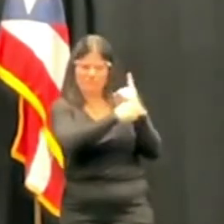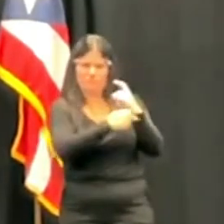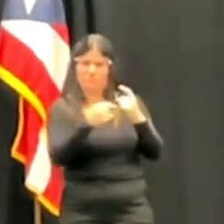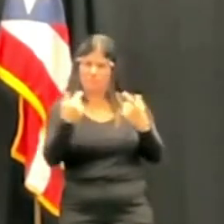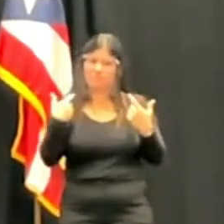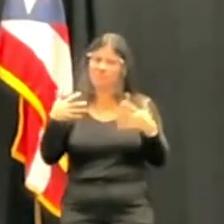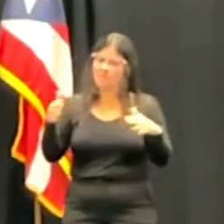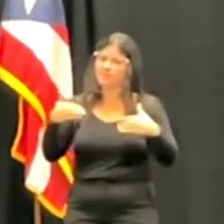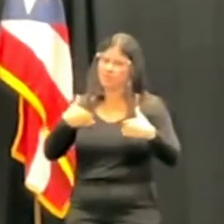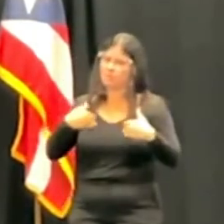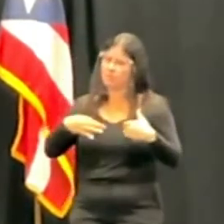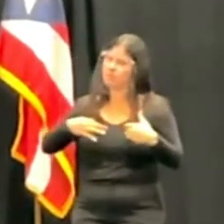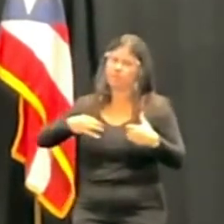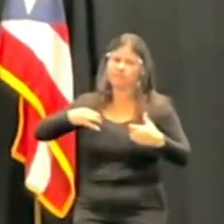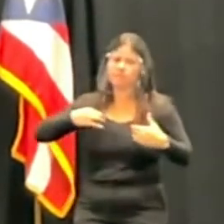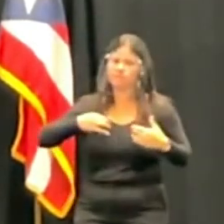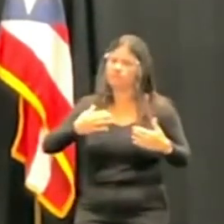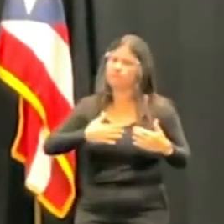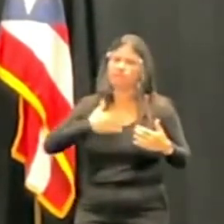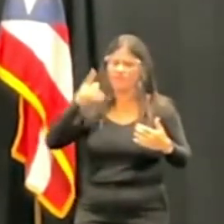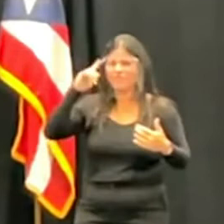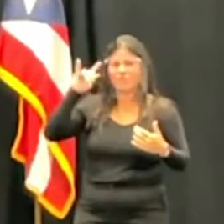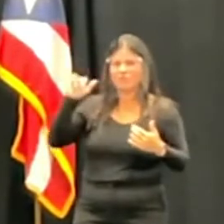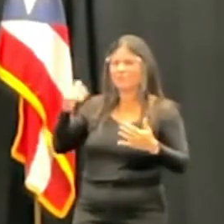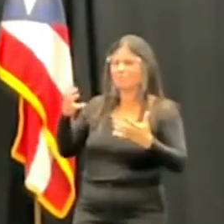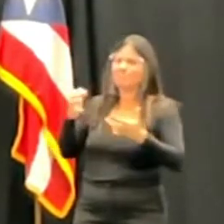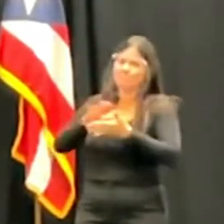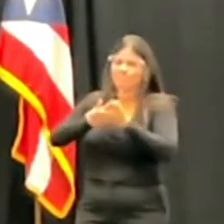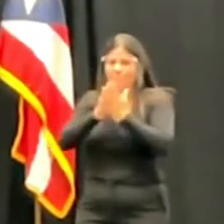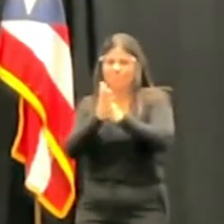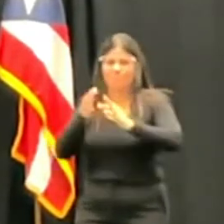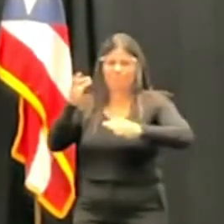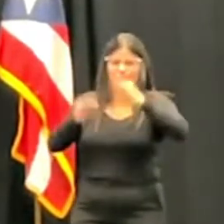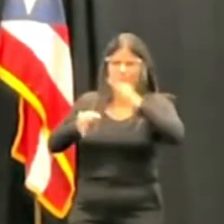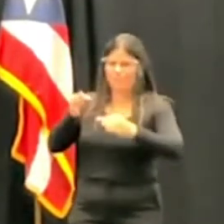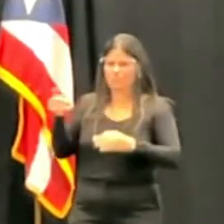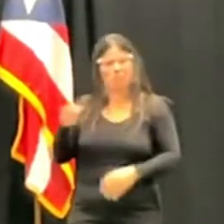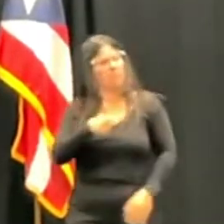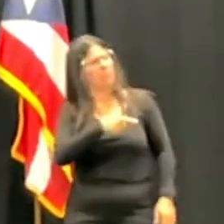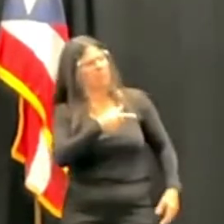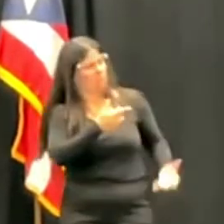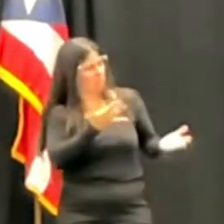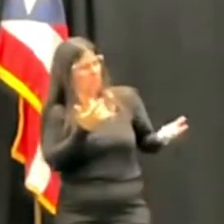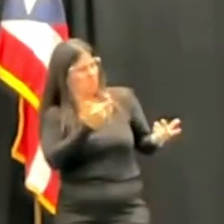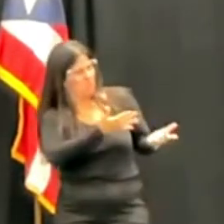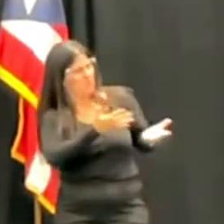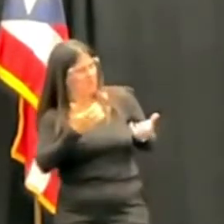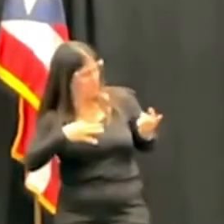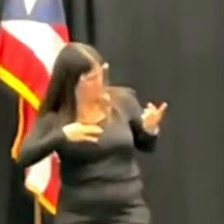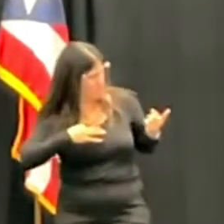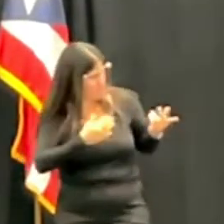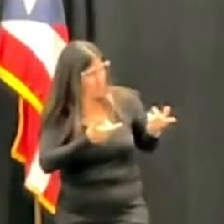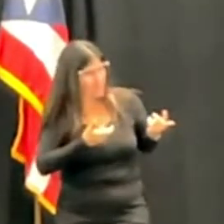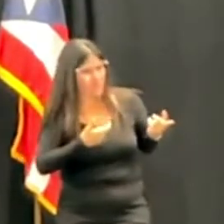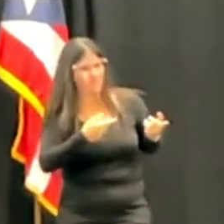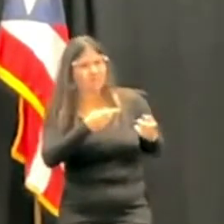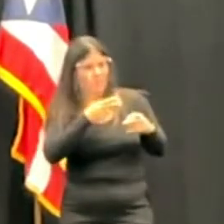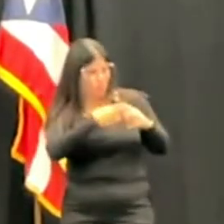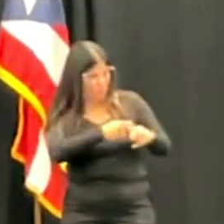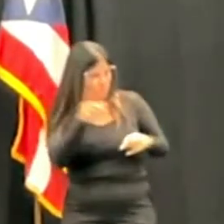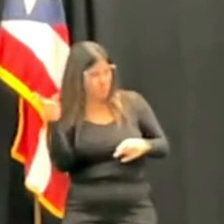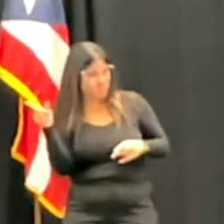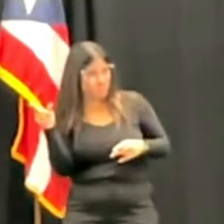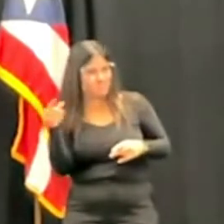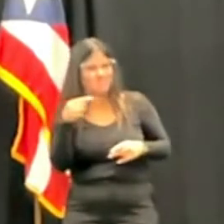el Tribunal Supremo de Puerto Rico. En ese momento le manifesté que sí, que tenía la candidata, que era la licenciada Maritere Brignoni